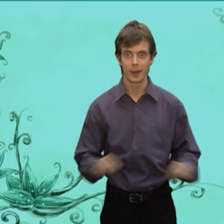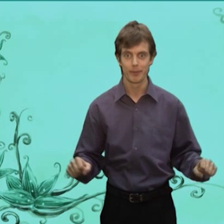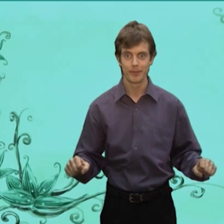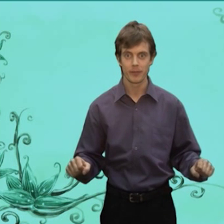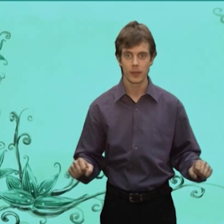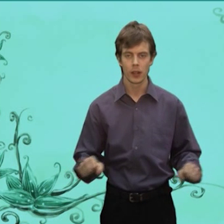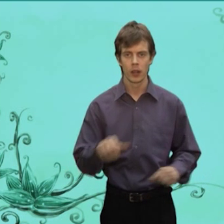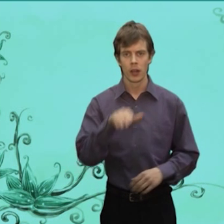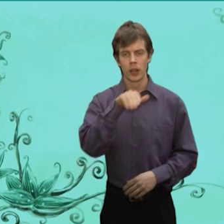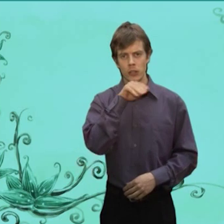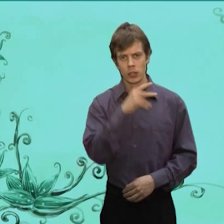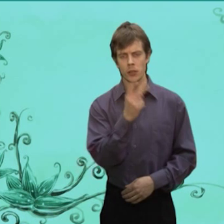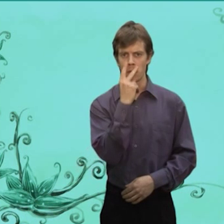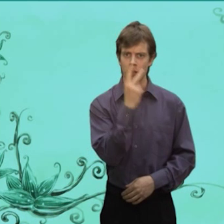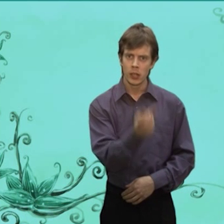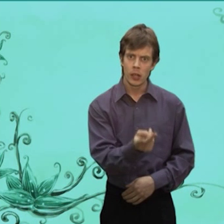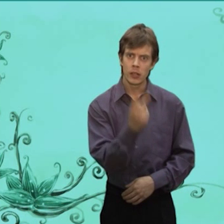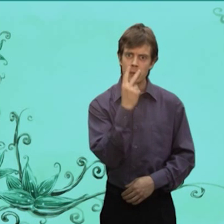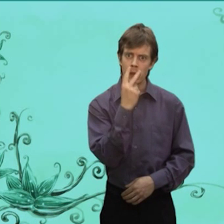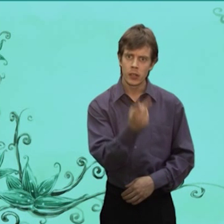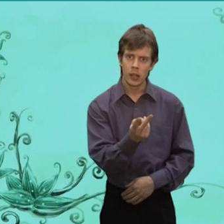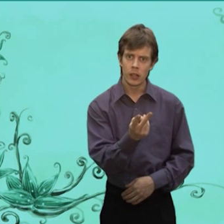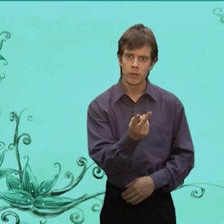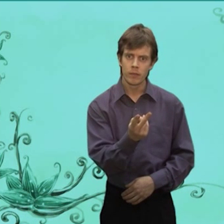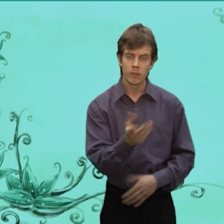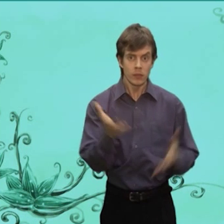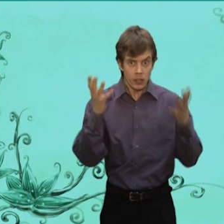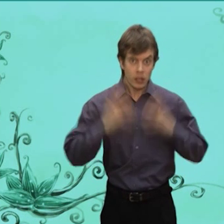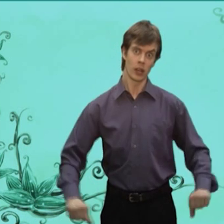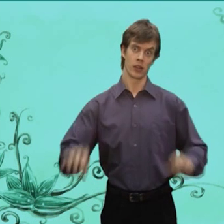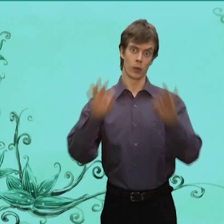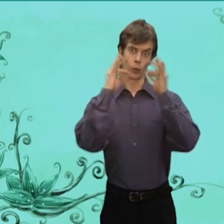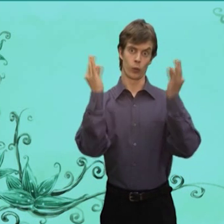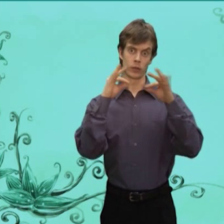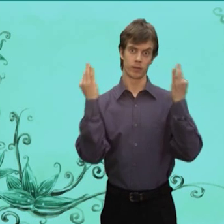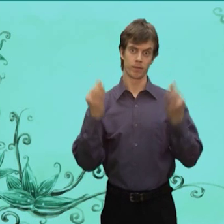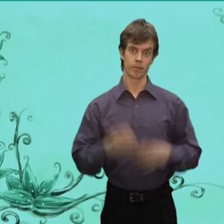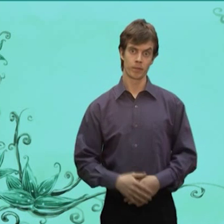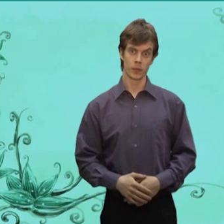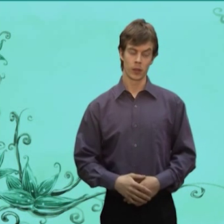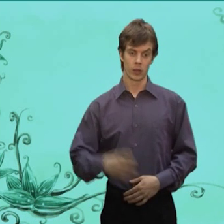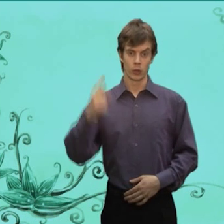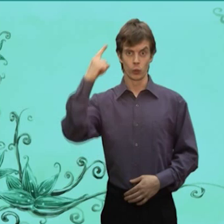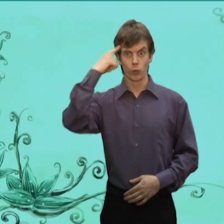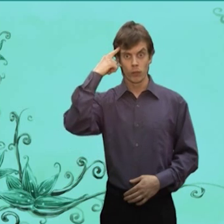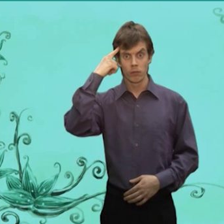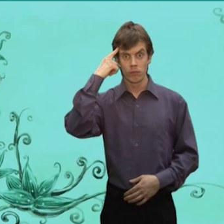что беда Надоел до смерти Дед